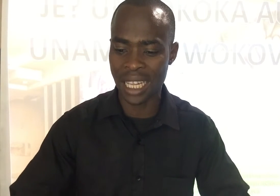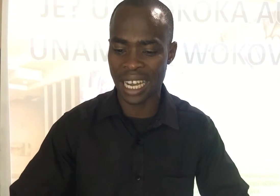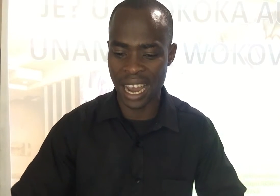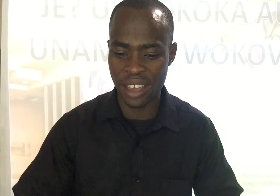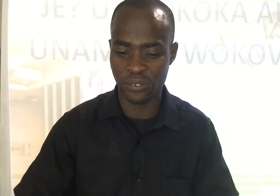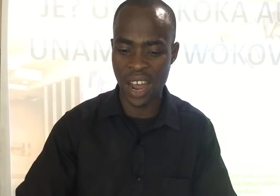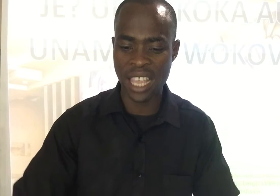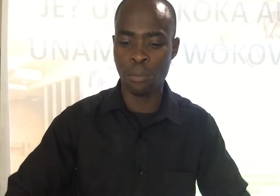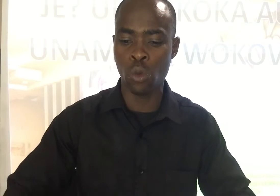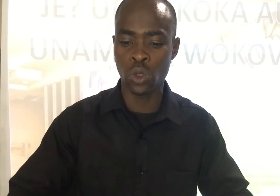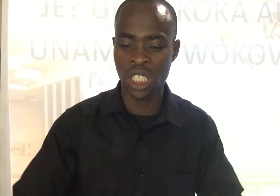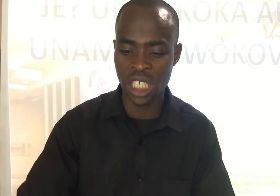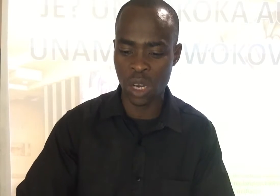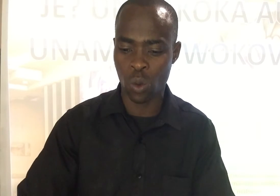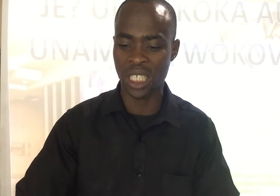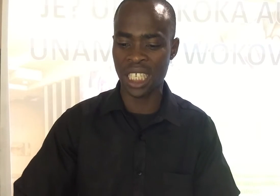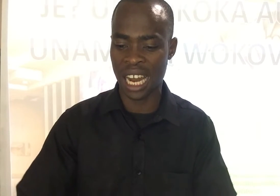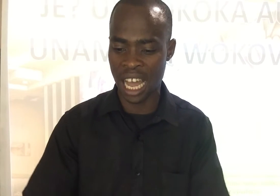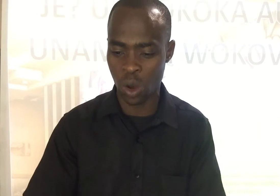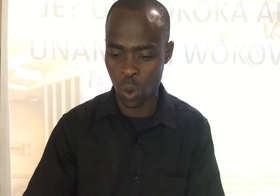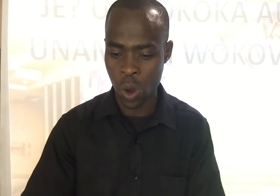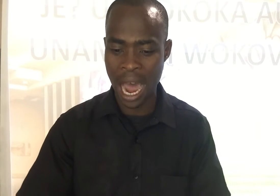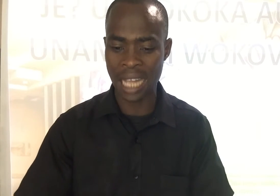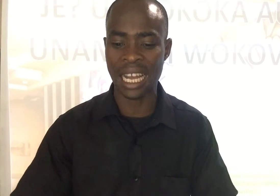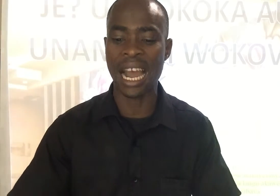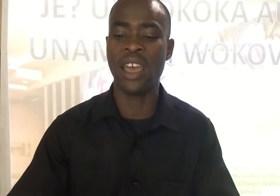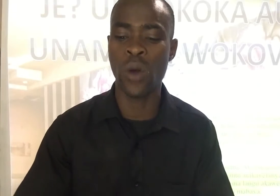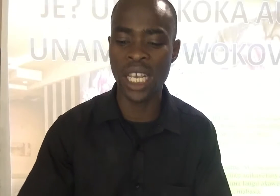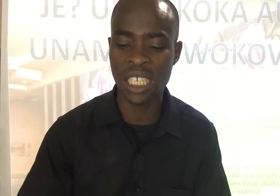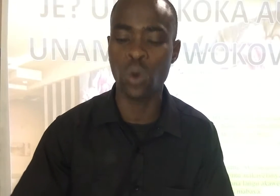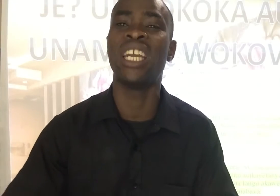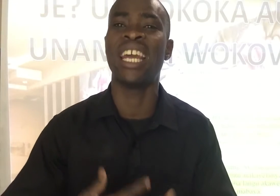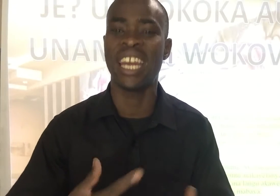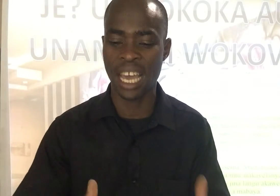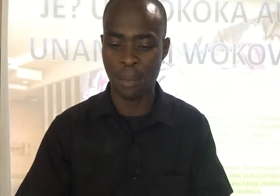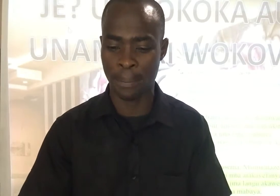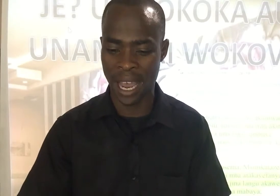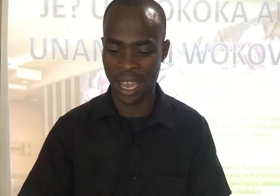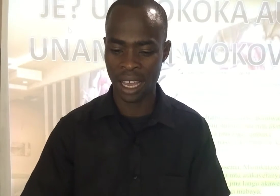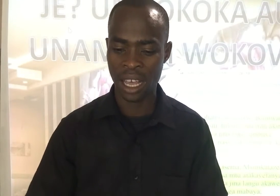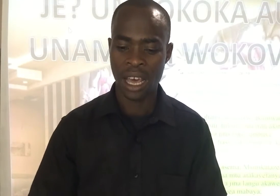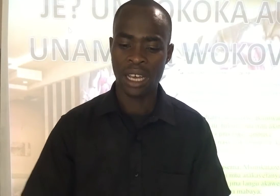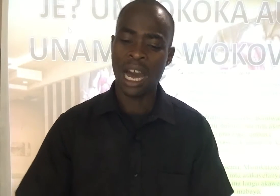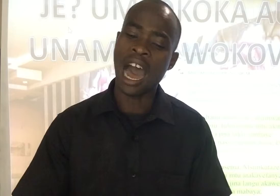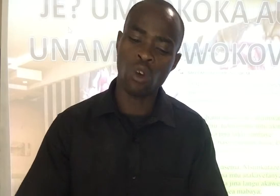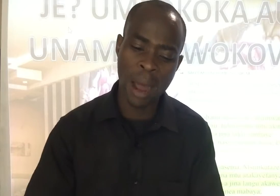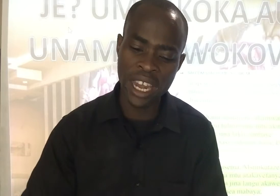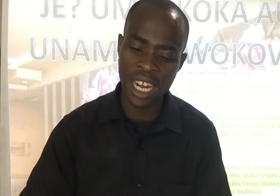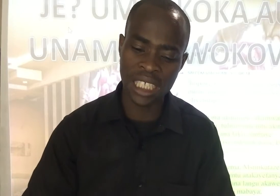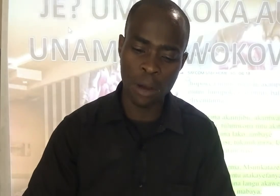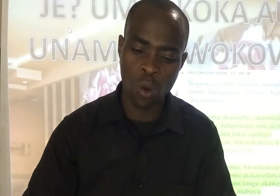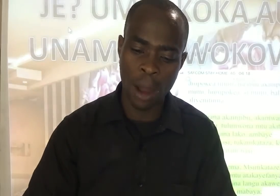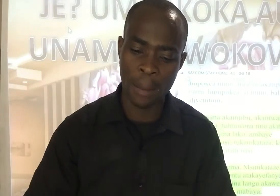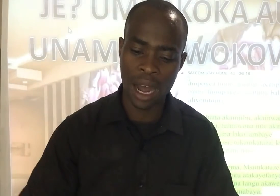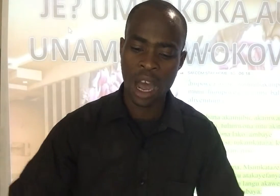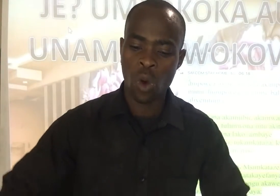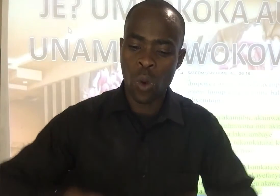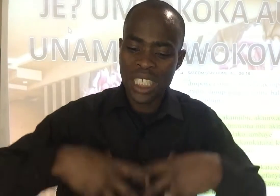atakai fanya mjiza kwa jina langu Atakaiweza kuninenea mabaya Arubaini nasema kwamba Kwa